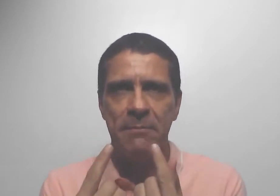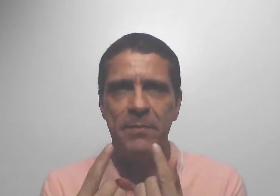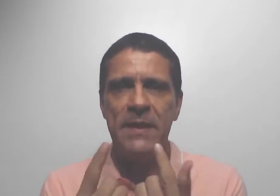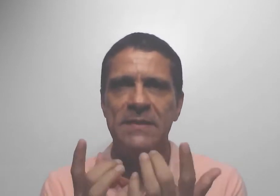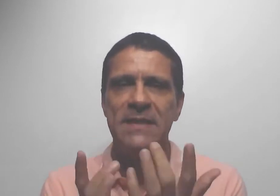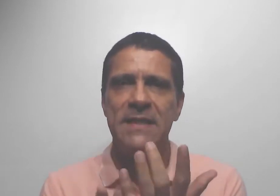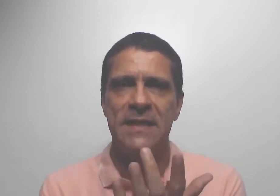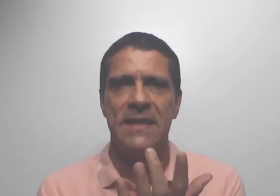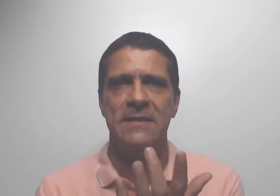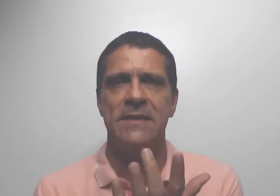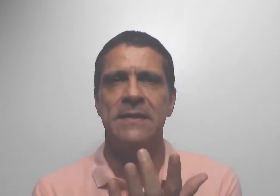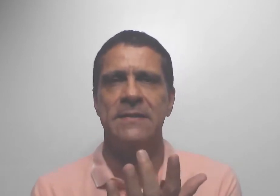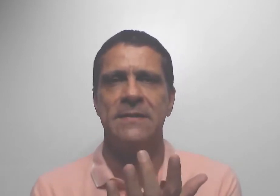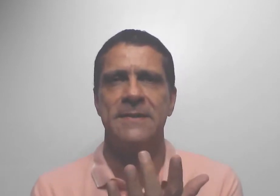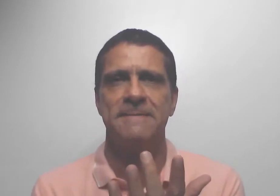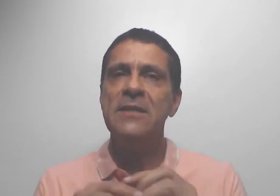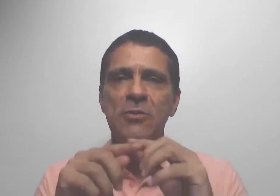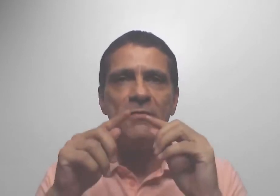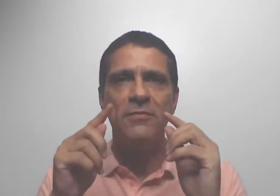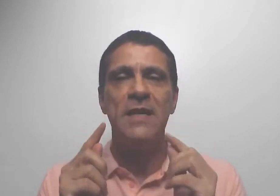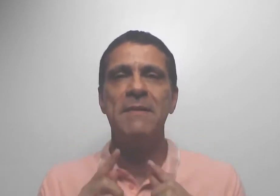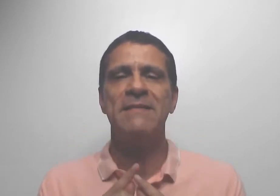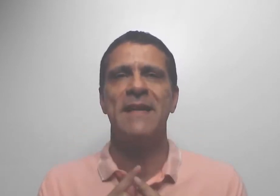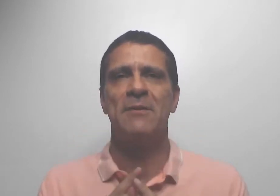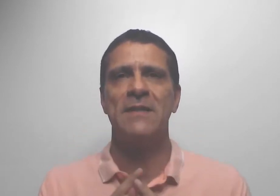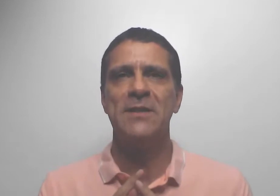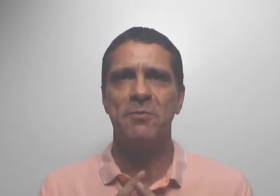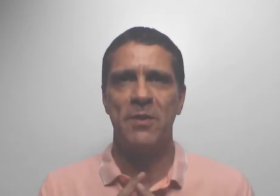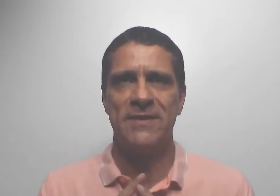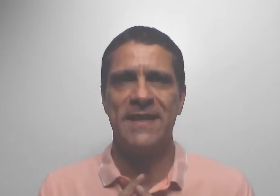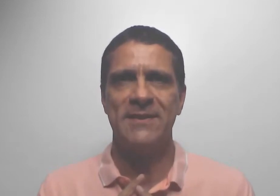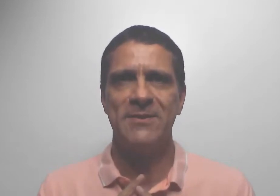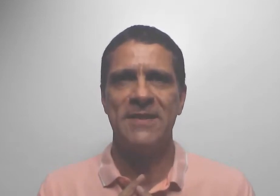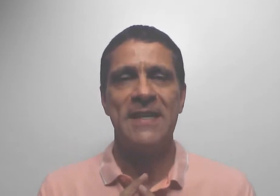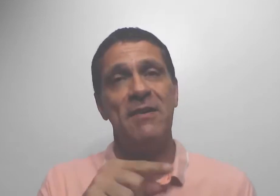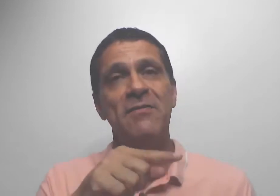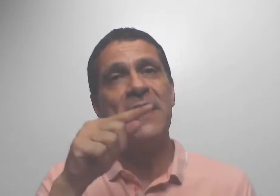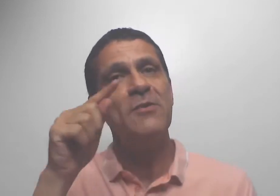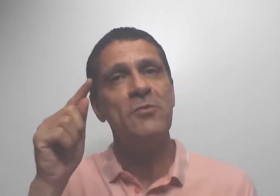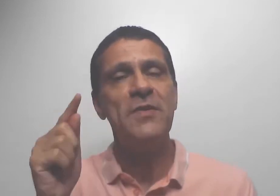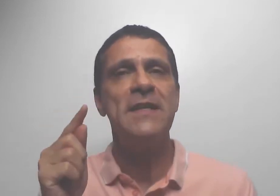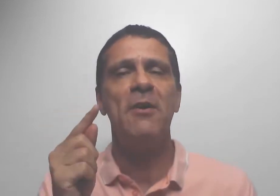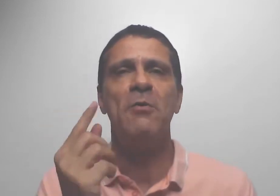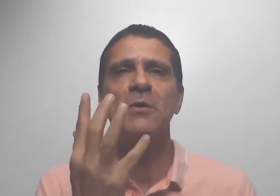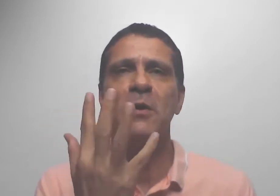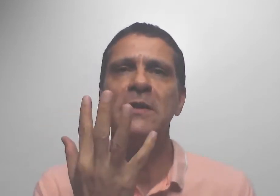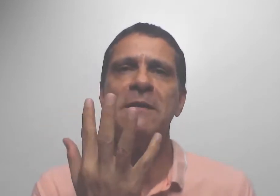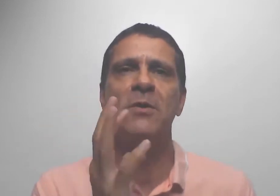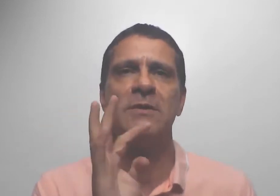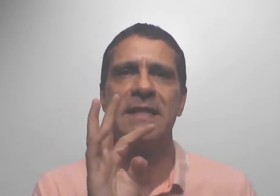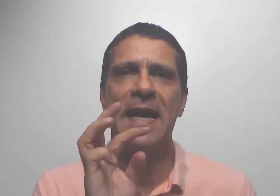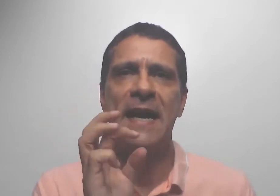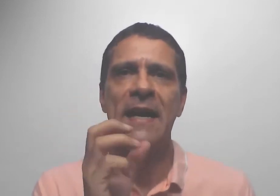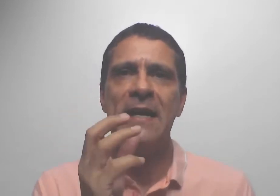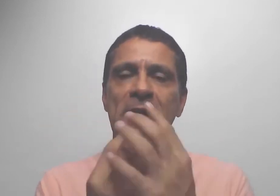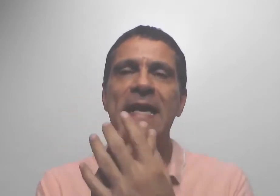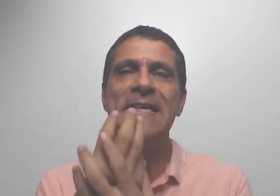terapias e das energias. E isso é fundamental neste processo. Você vai ver no final, quando eu demonstrar o que